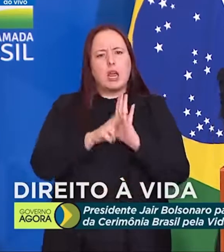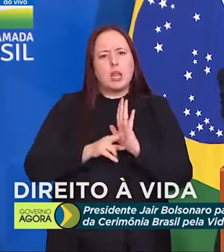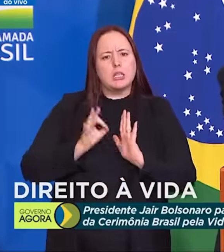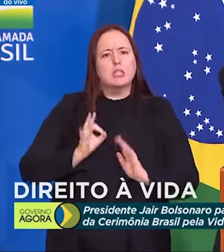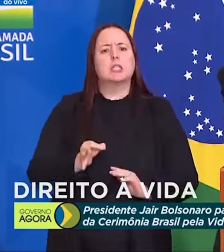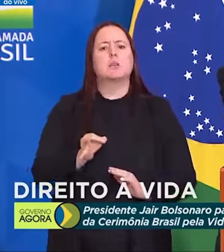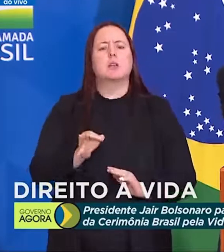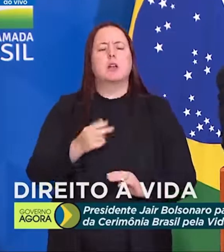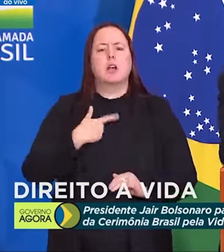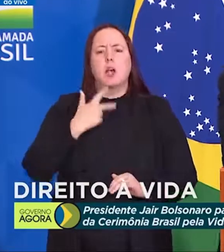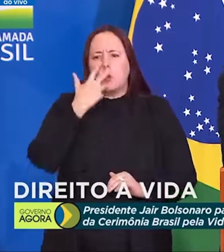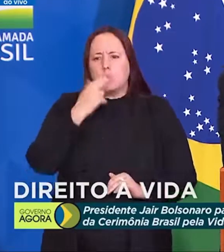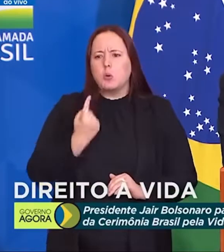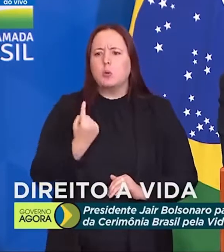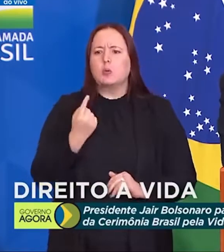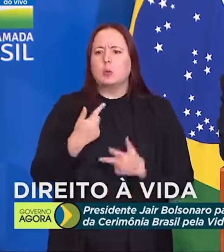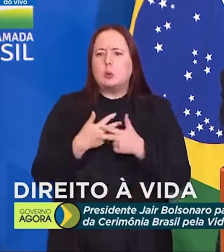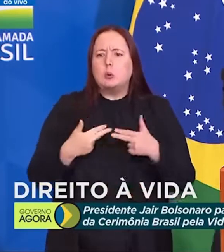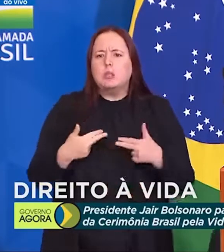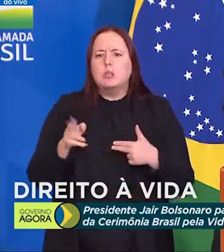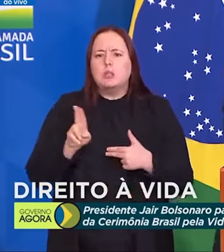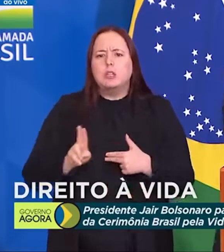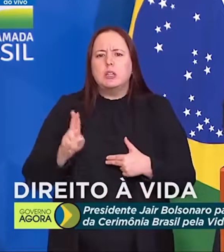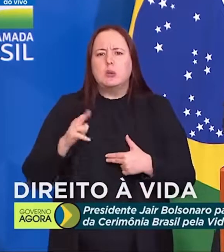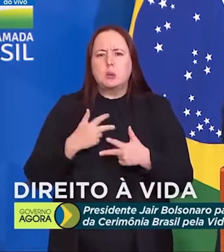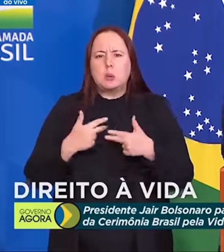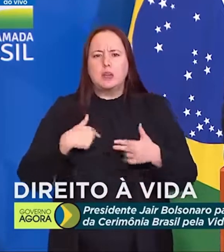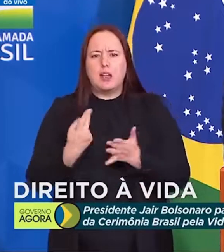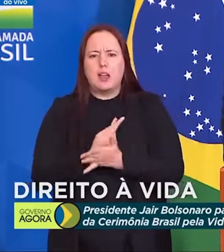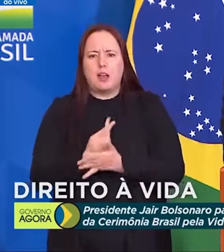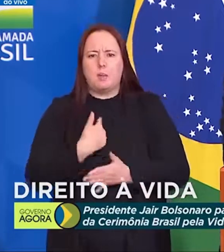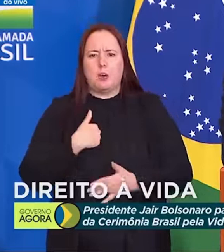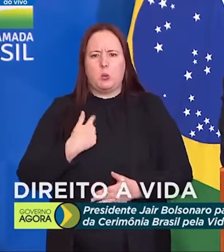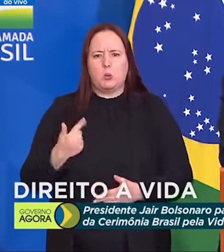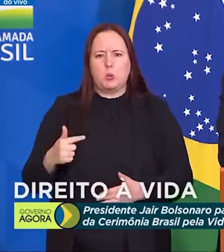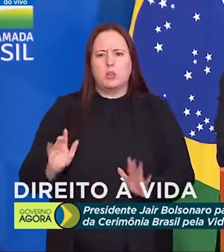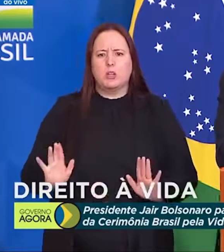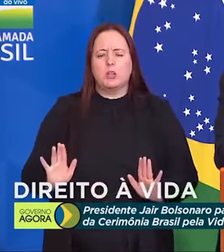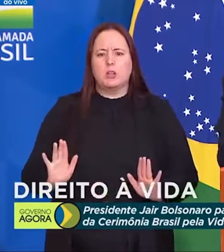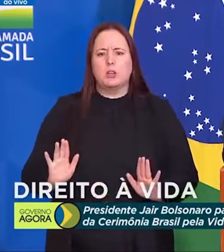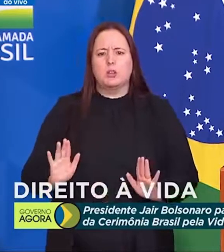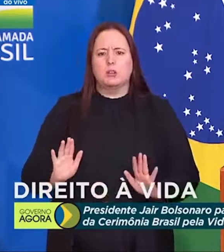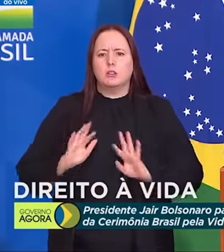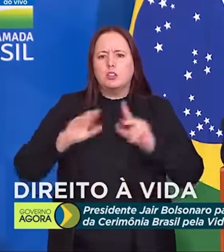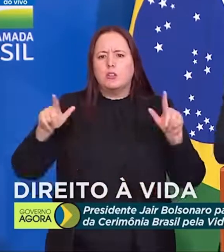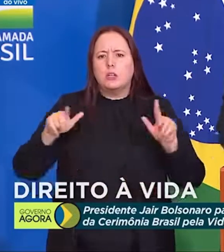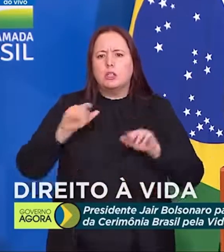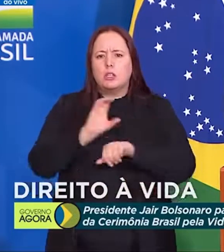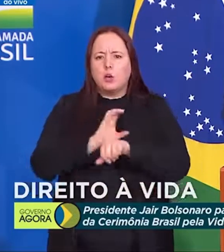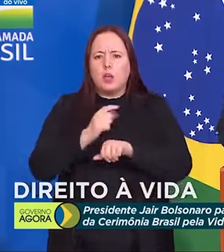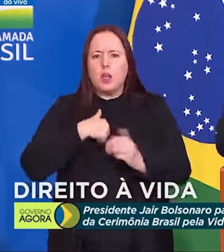Não acho uma só palavra minha, um só gesto, um só ato. Fora da Constituição.